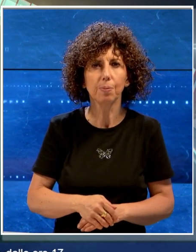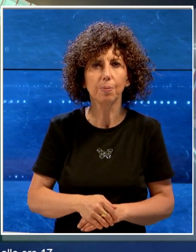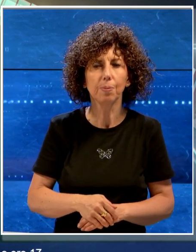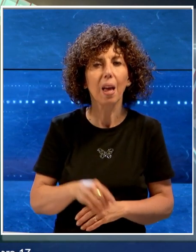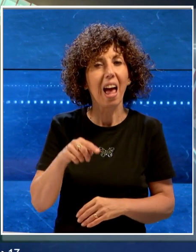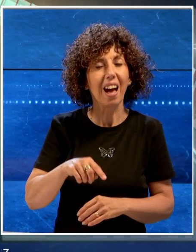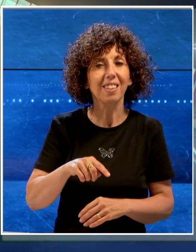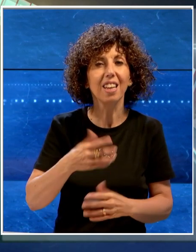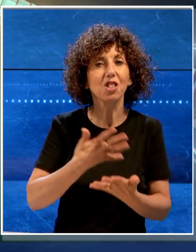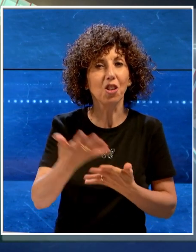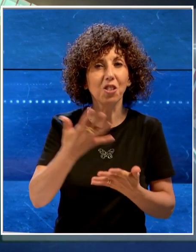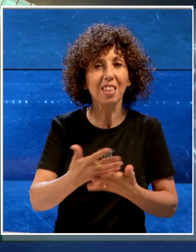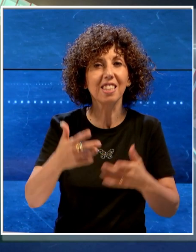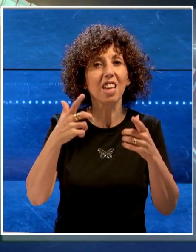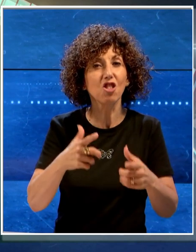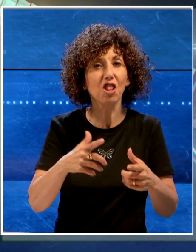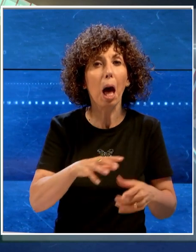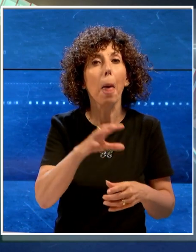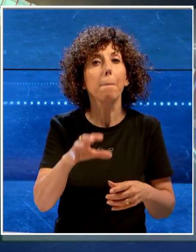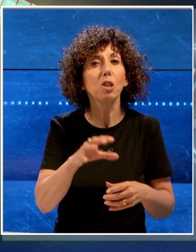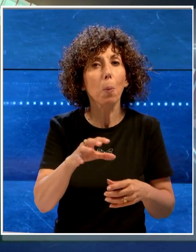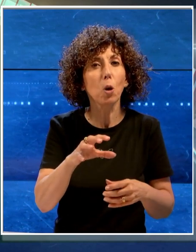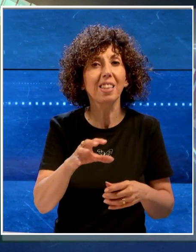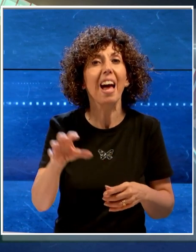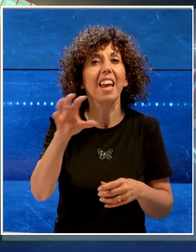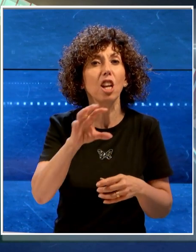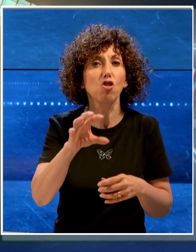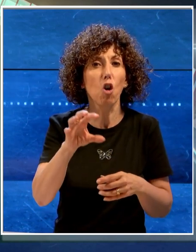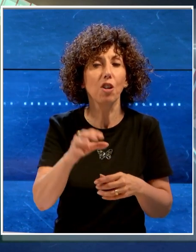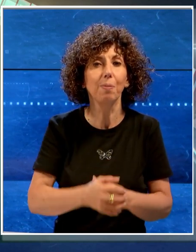E adesso le notizie dall'area metropolitana e dalla regione.